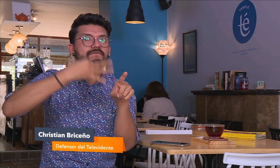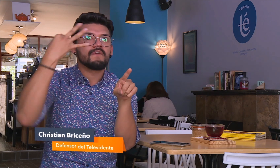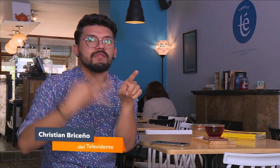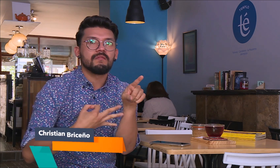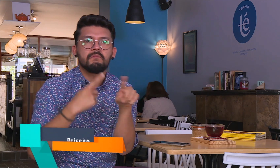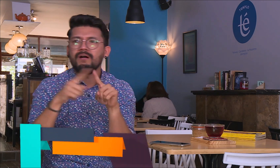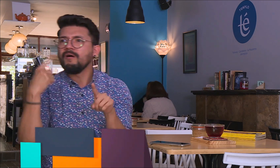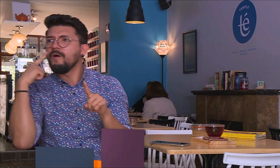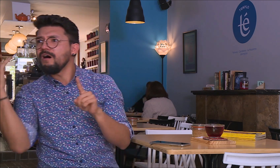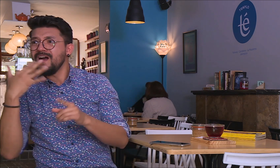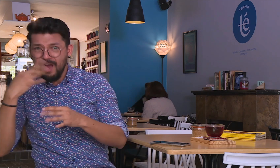noticia que no es verdad.